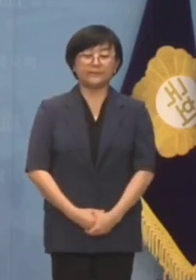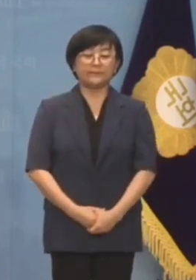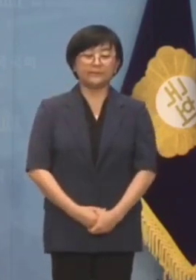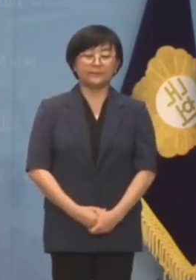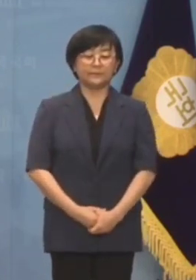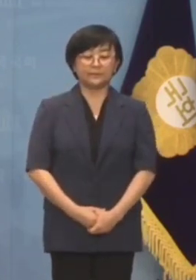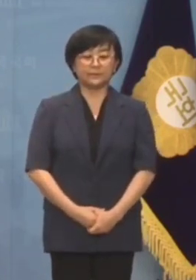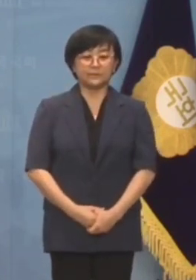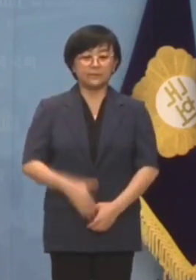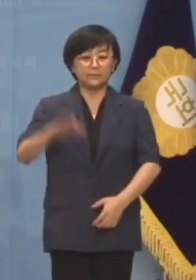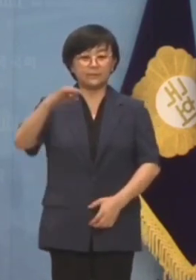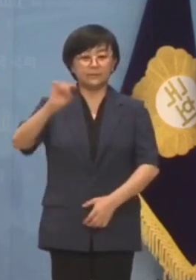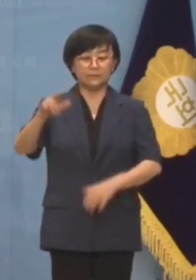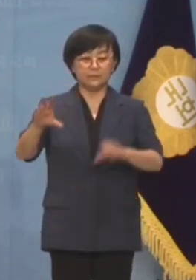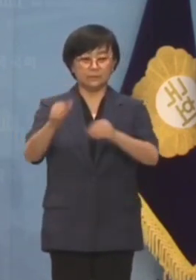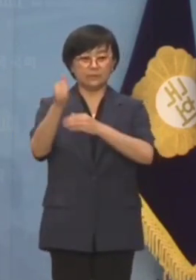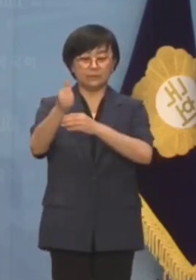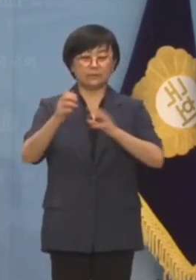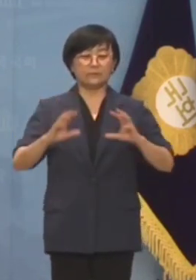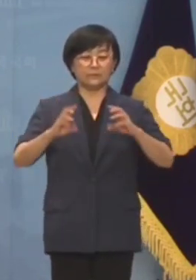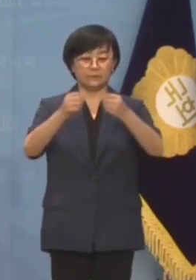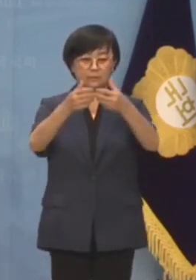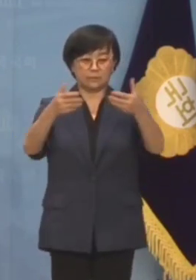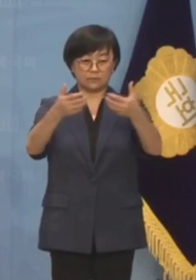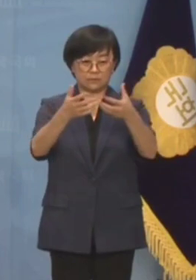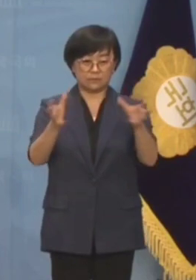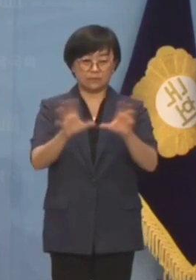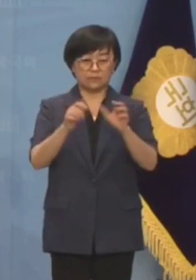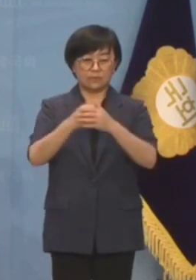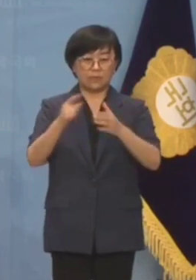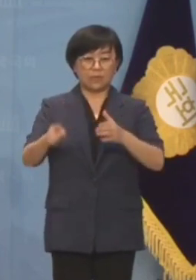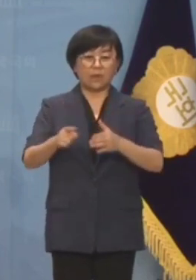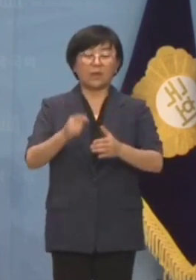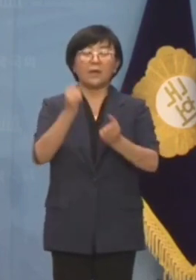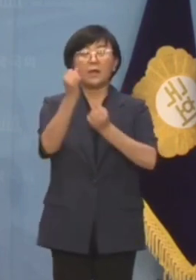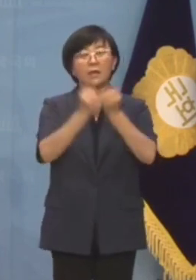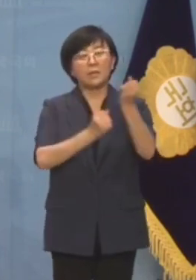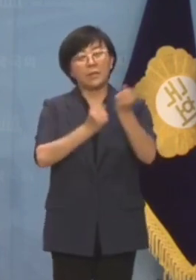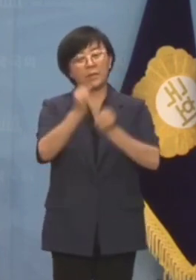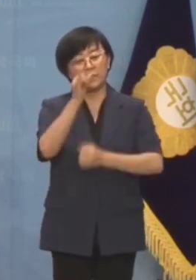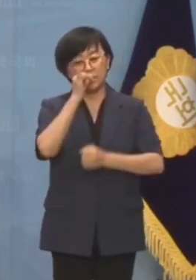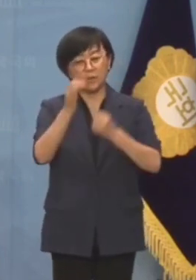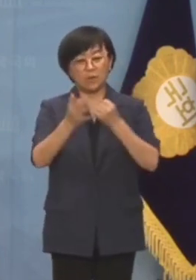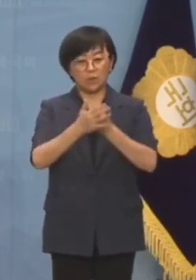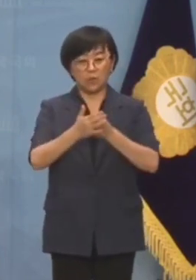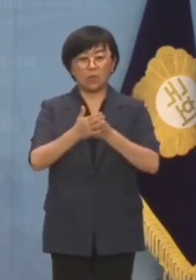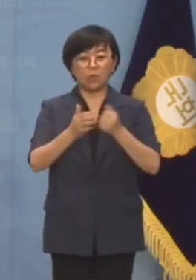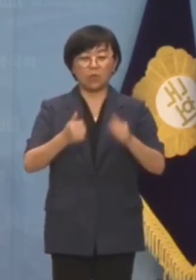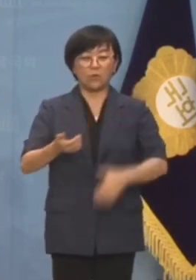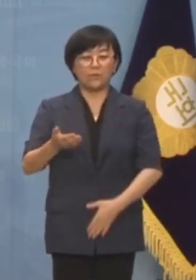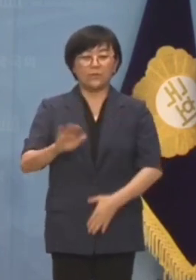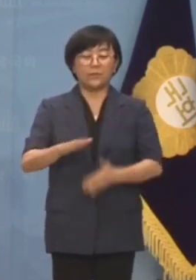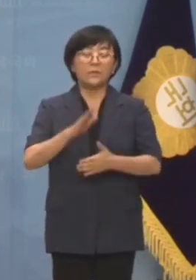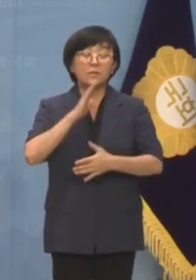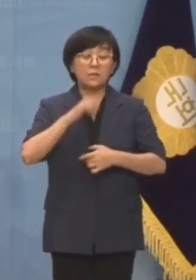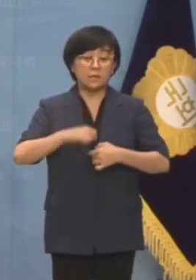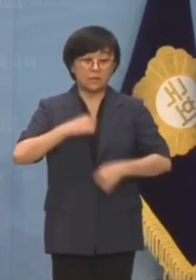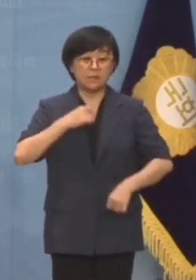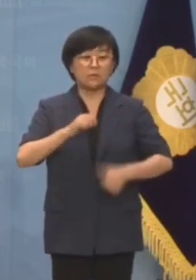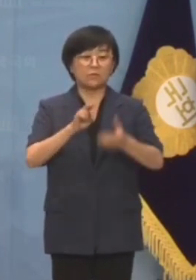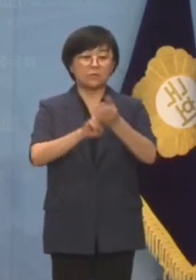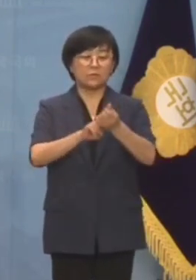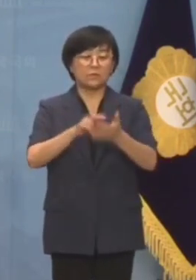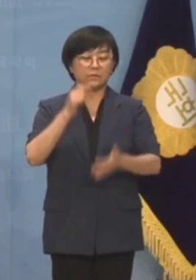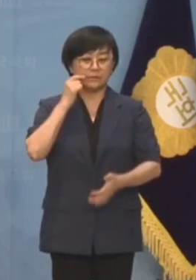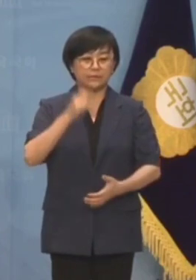원희룡 장관과 국토부가 아무리 마땅한 해명거리를 찾아 산만리를 해도 진실을 숨길